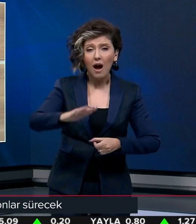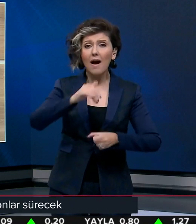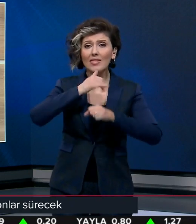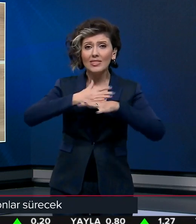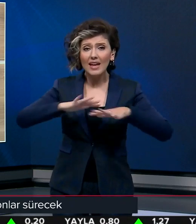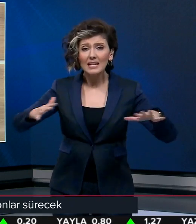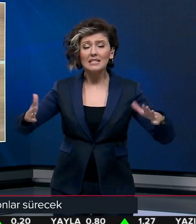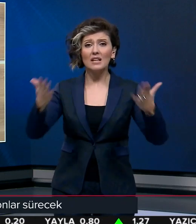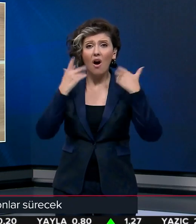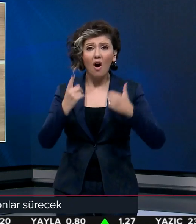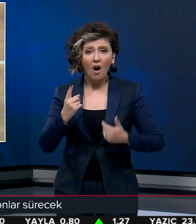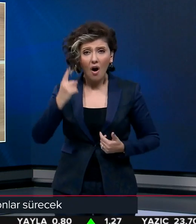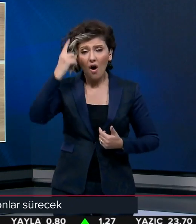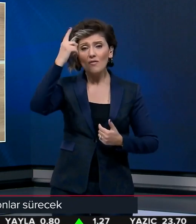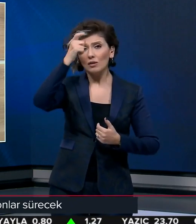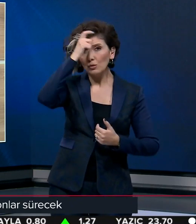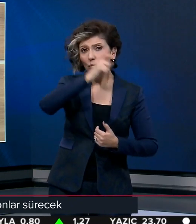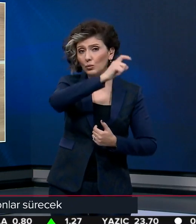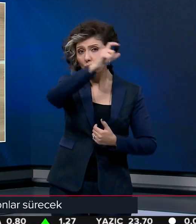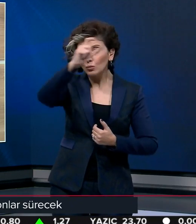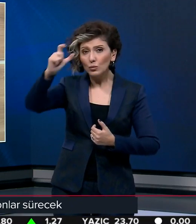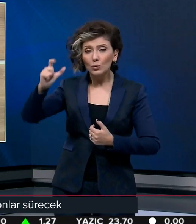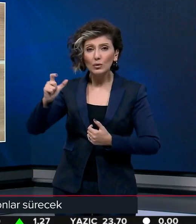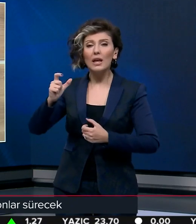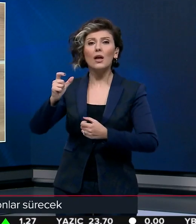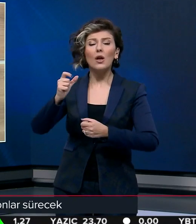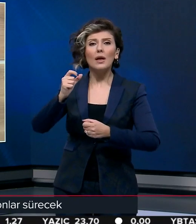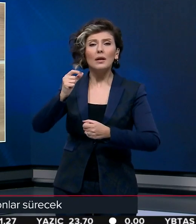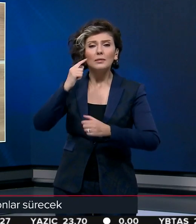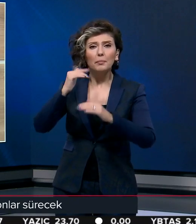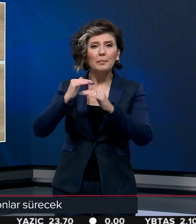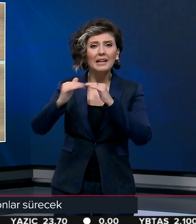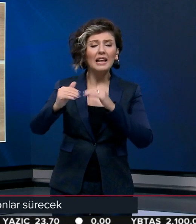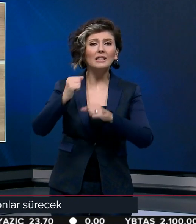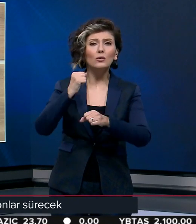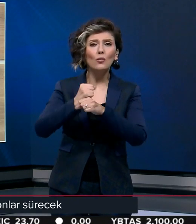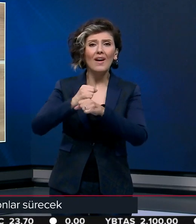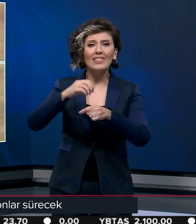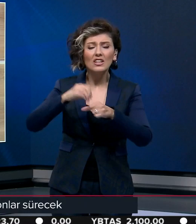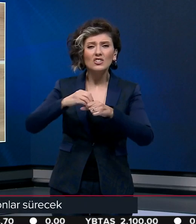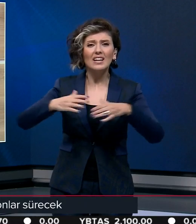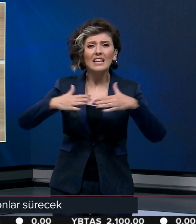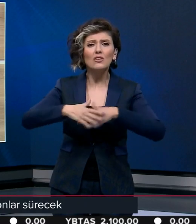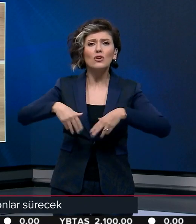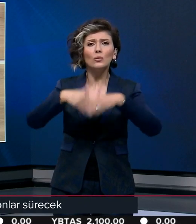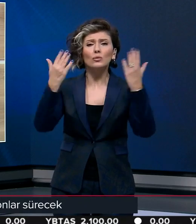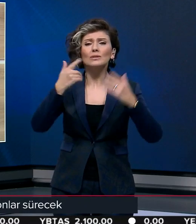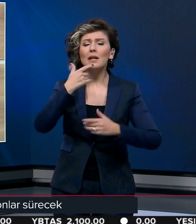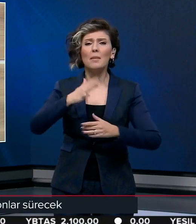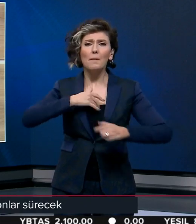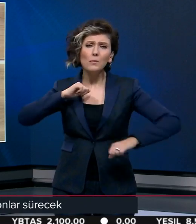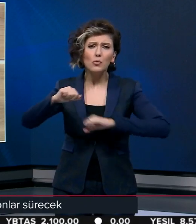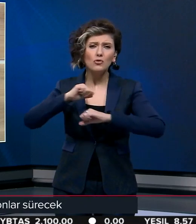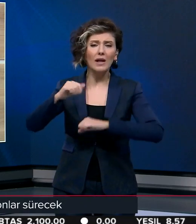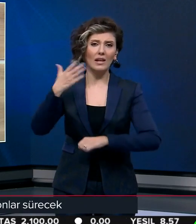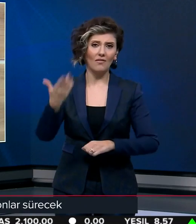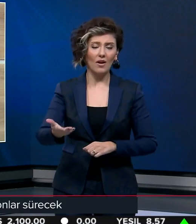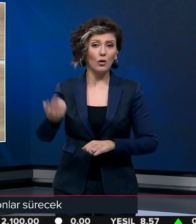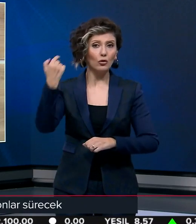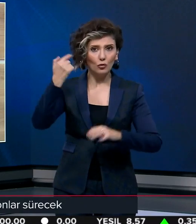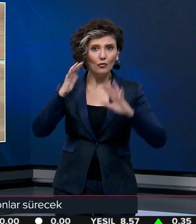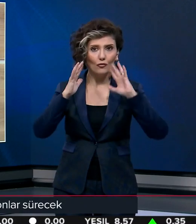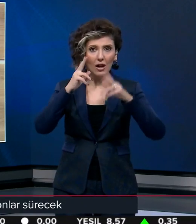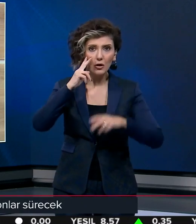ülkemizin ve asil milletimizin güvenliği için gece gündüz demeden mücadelesini sürdürüyor. Dünkü faaliyetleri